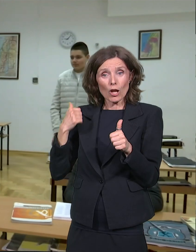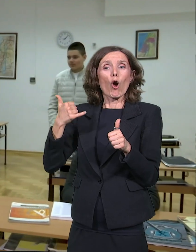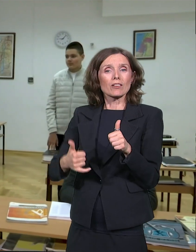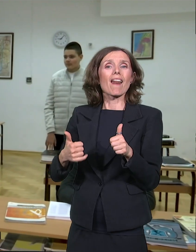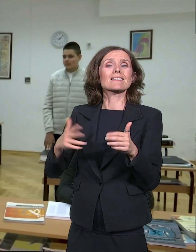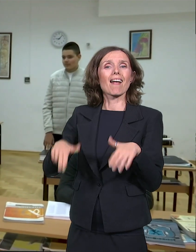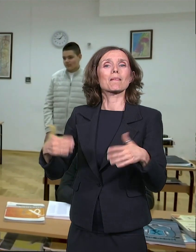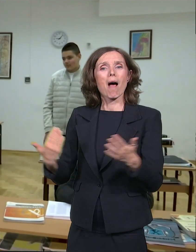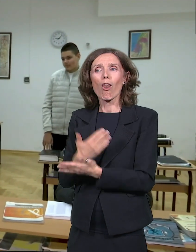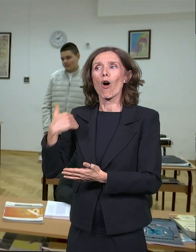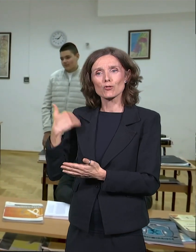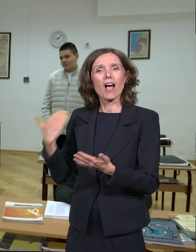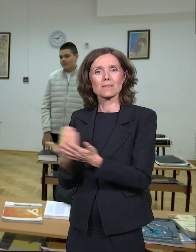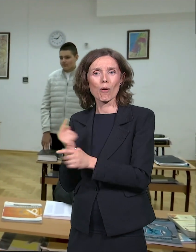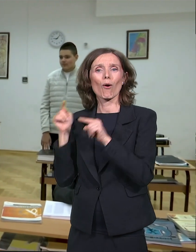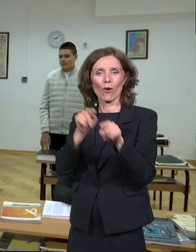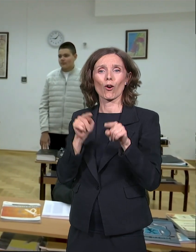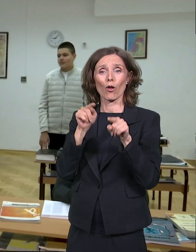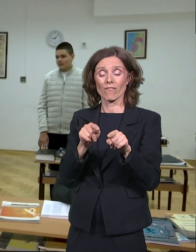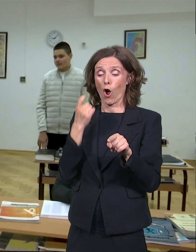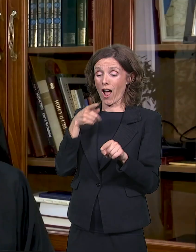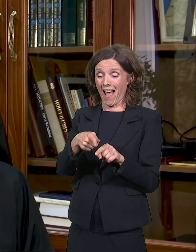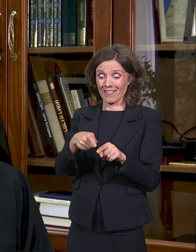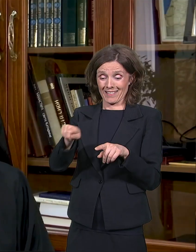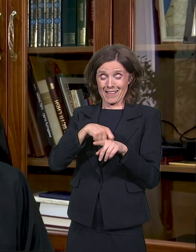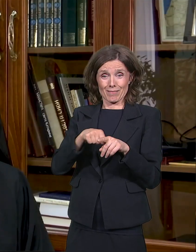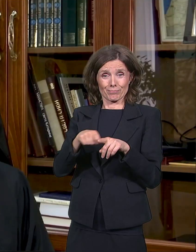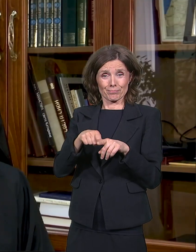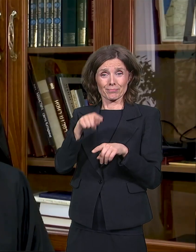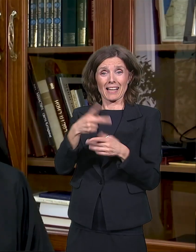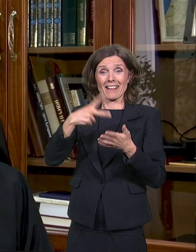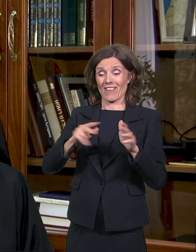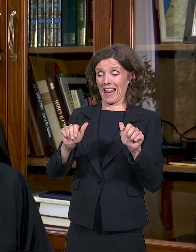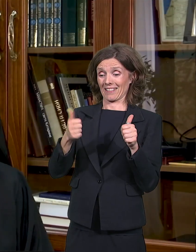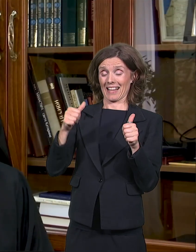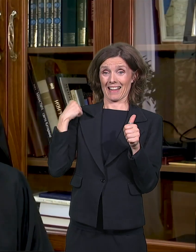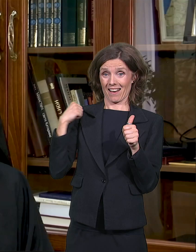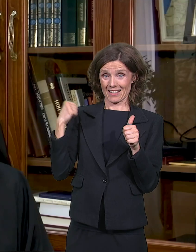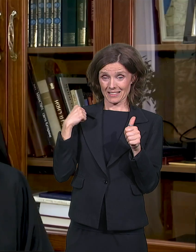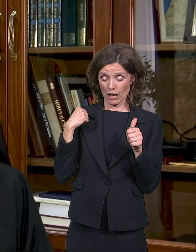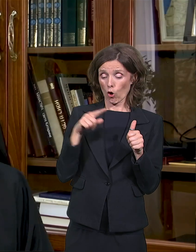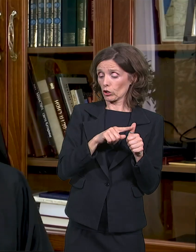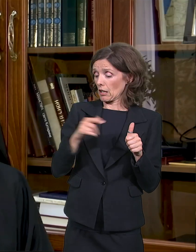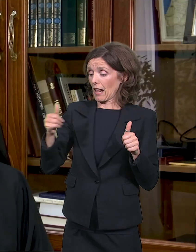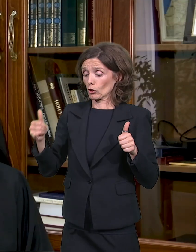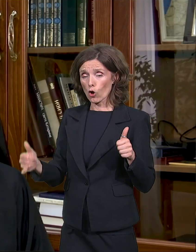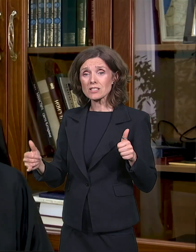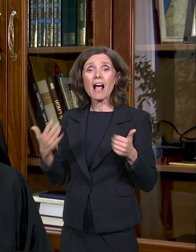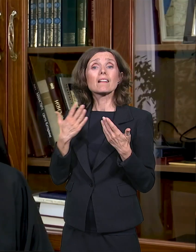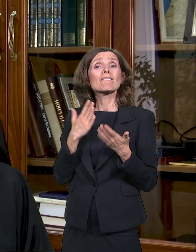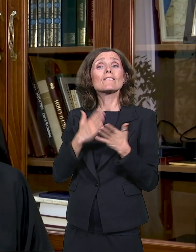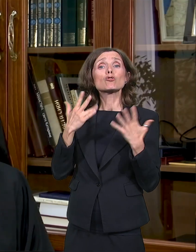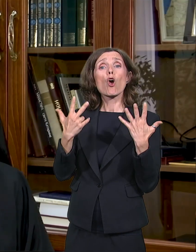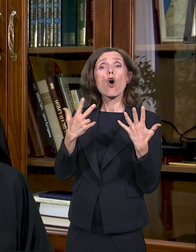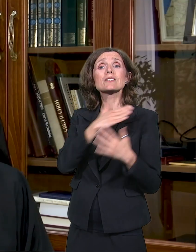Osam generacija je već završilo ovu školu od njene obnove 2011. godine.